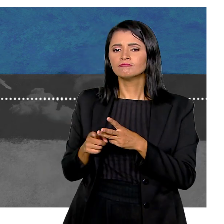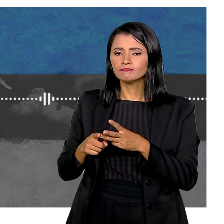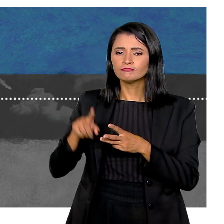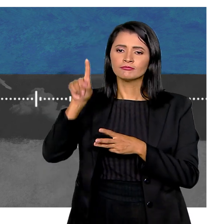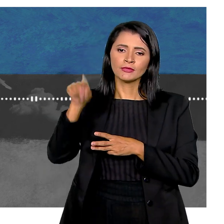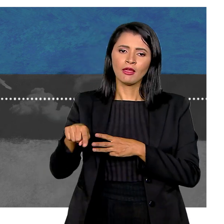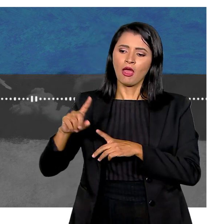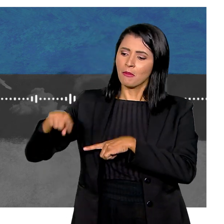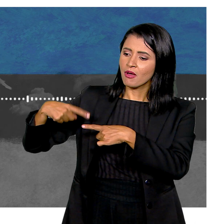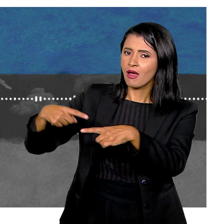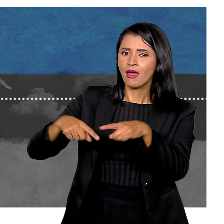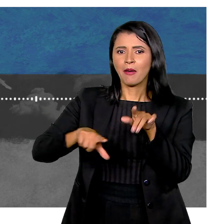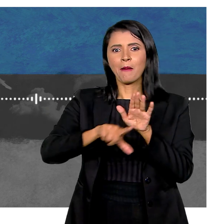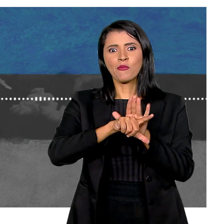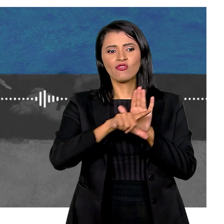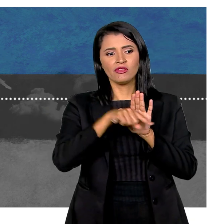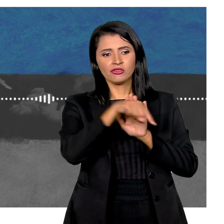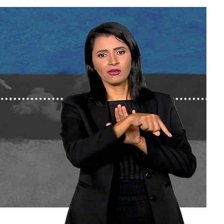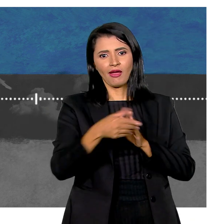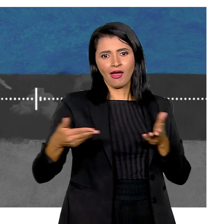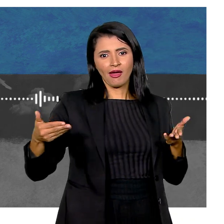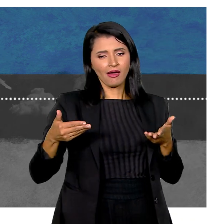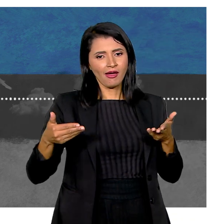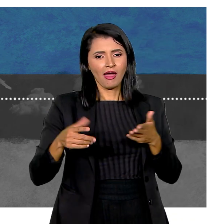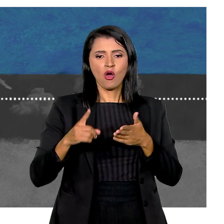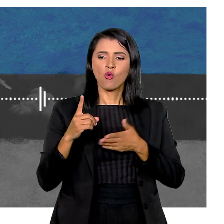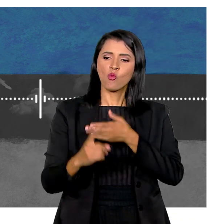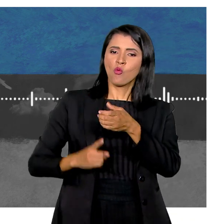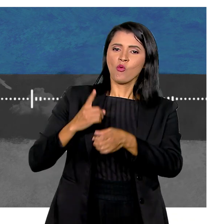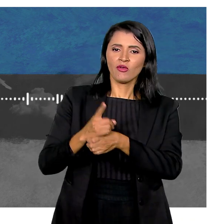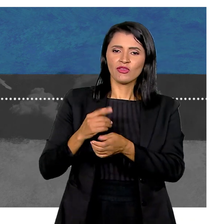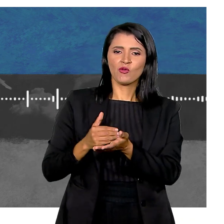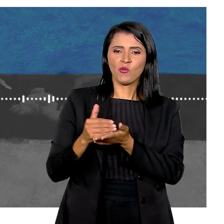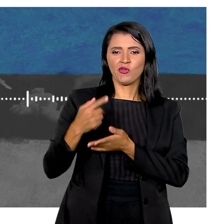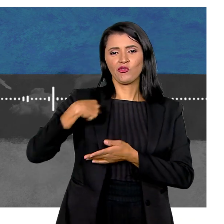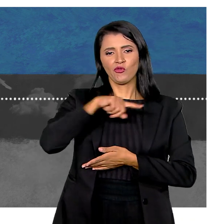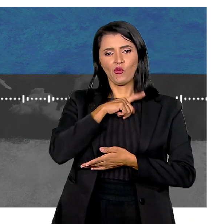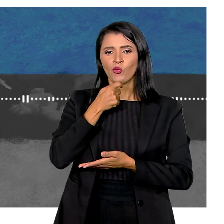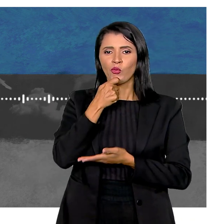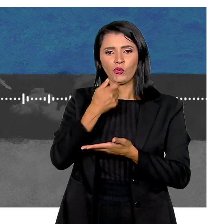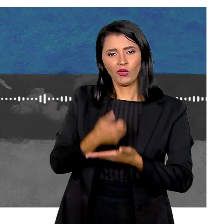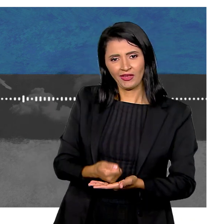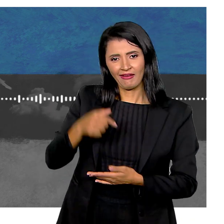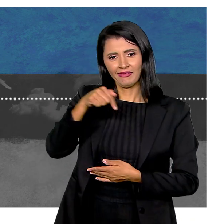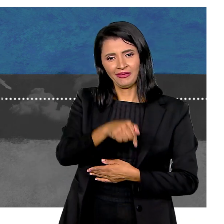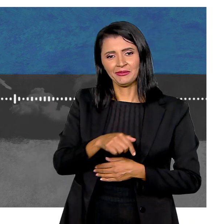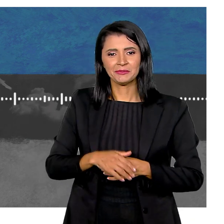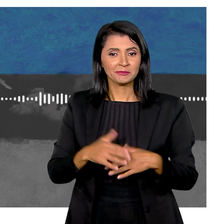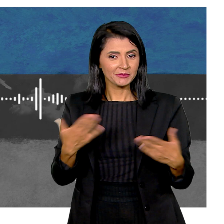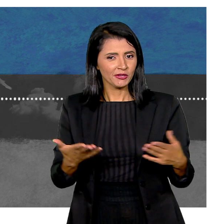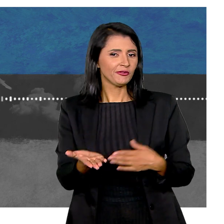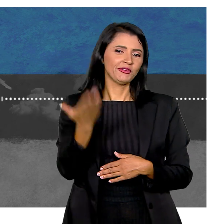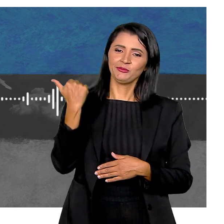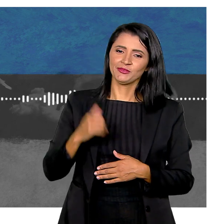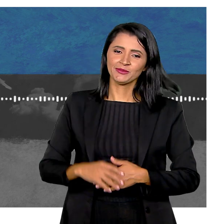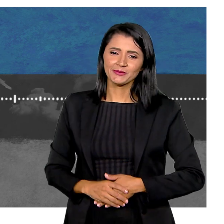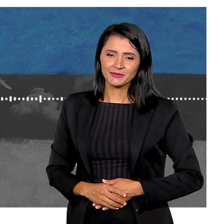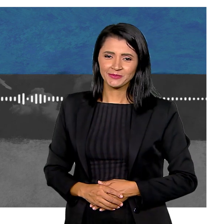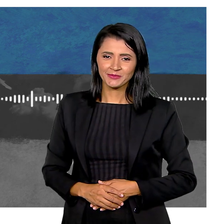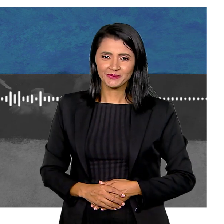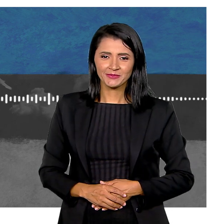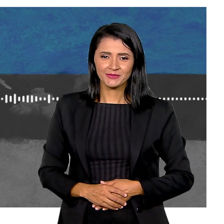apoio E o terceiro sobre os avanços nas políticas públicas Um ano depois do começo da nossa jornada Então é isso